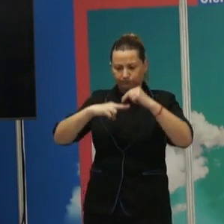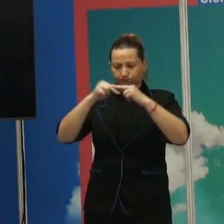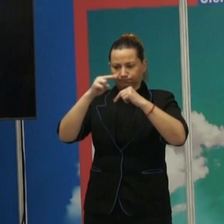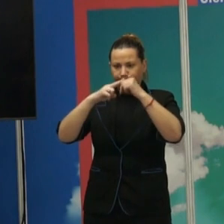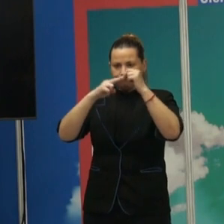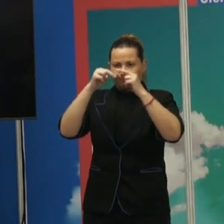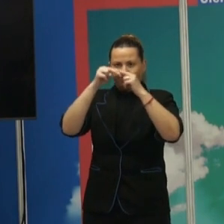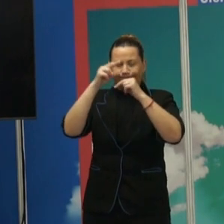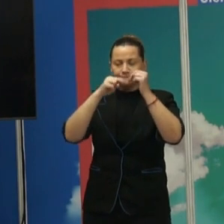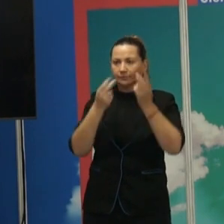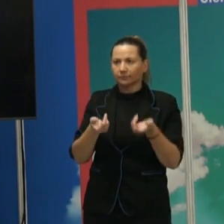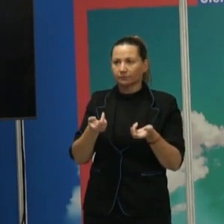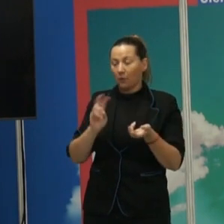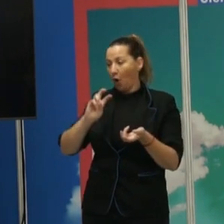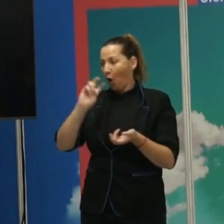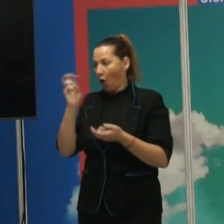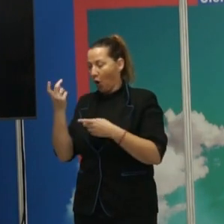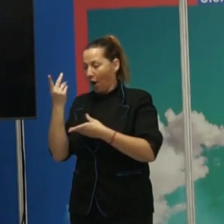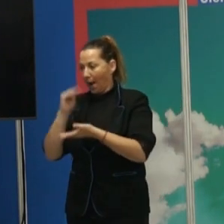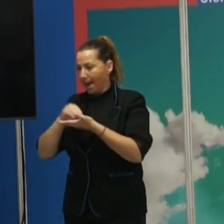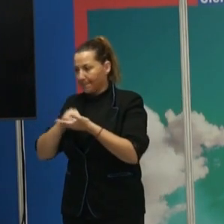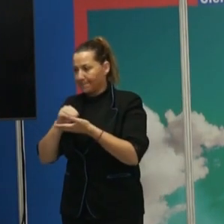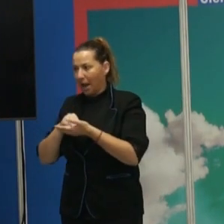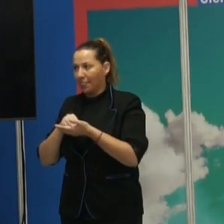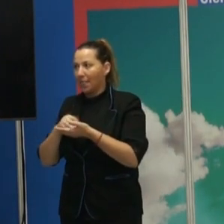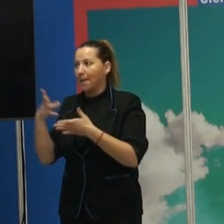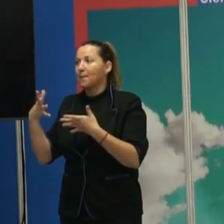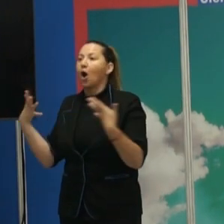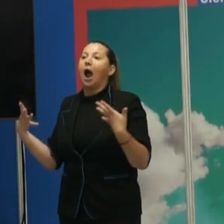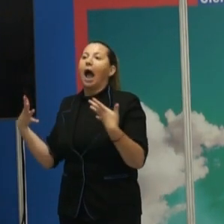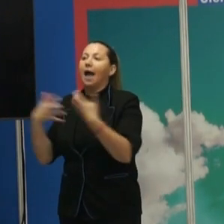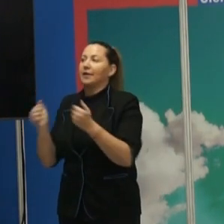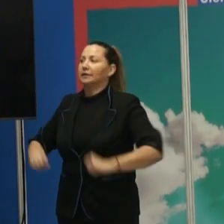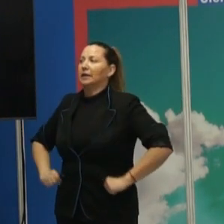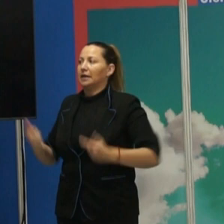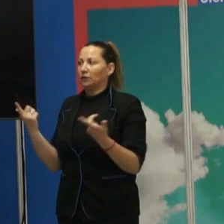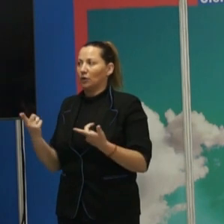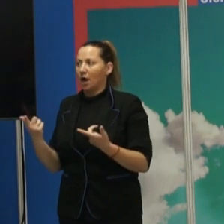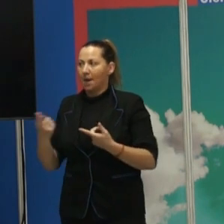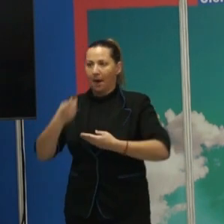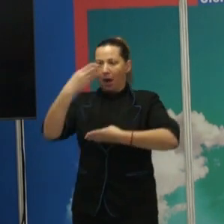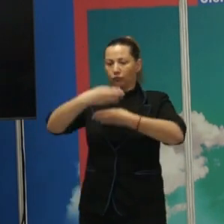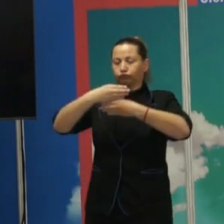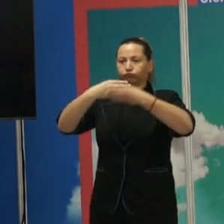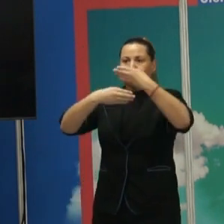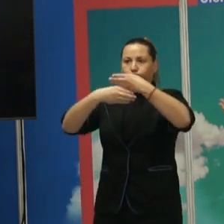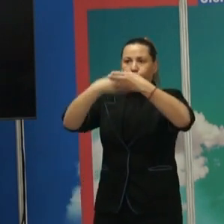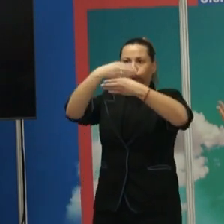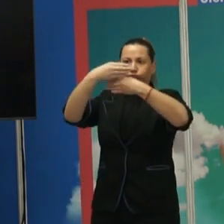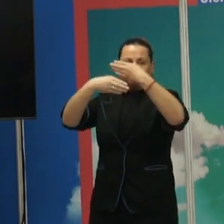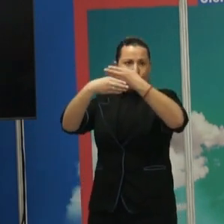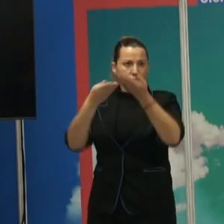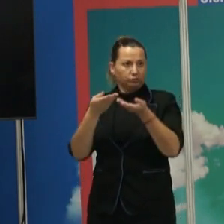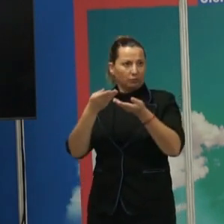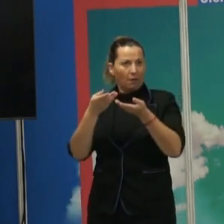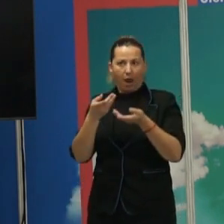bueno, pues pueden ser en los propios accidentes naturales. No hace falta levantar un muro para levantar una frontera, porque la